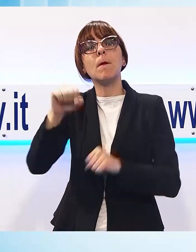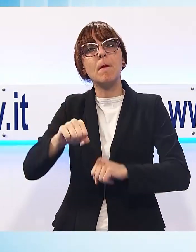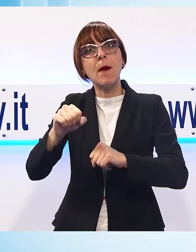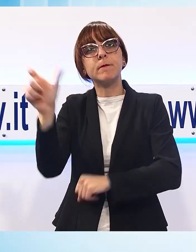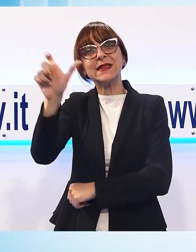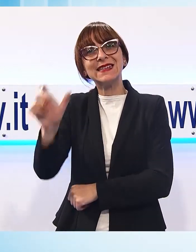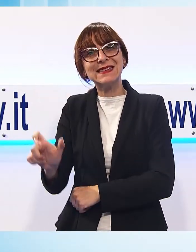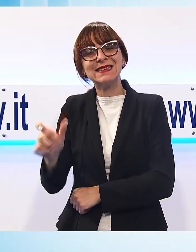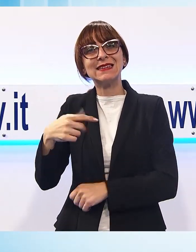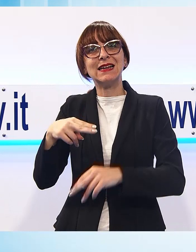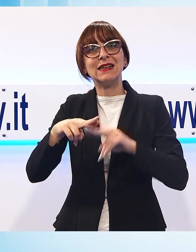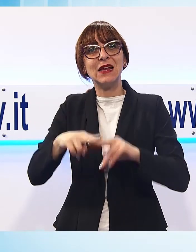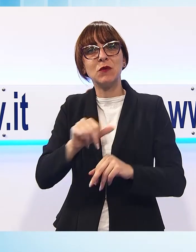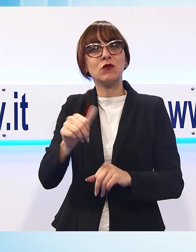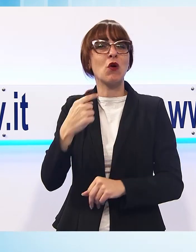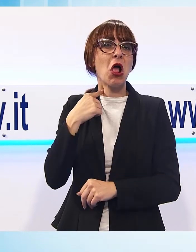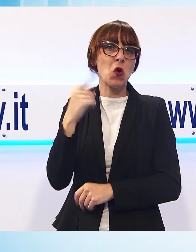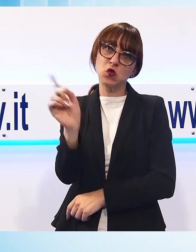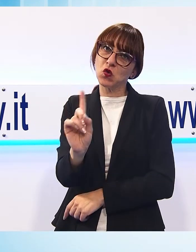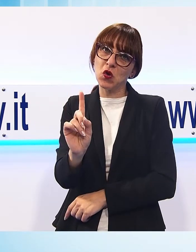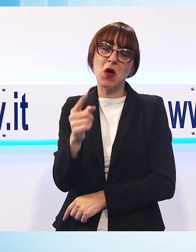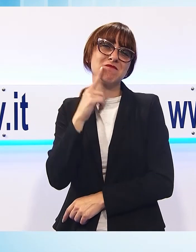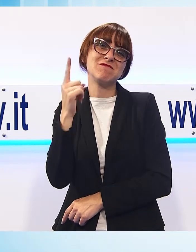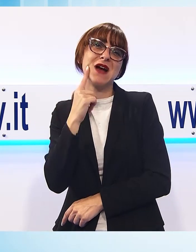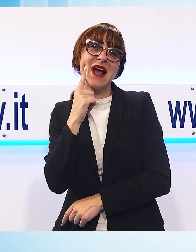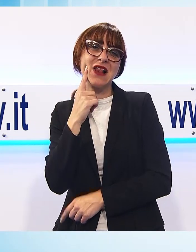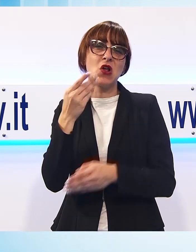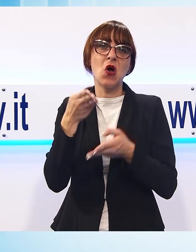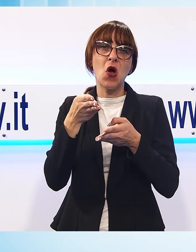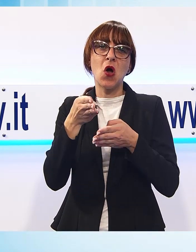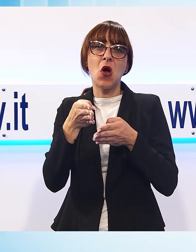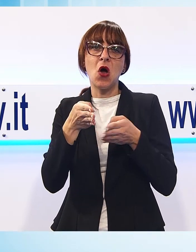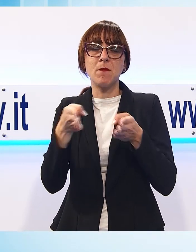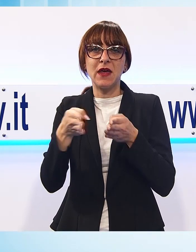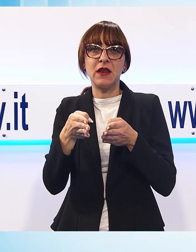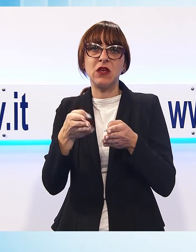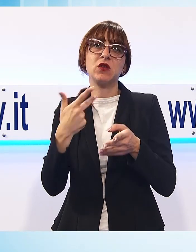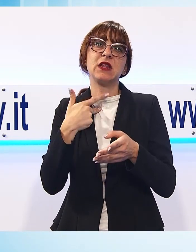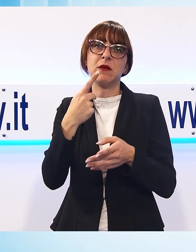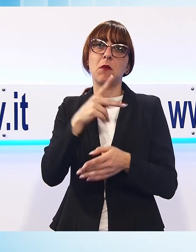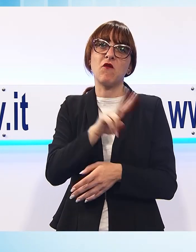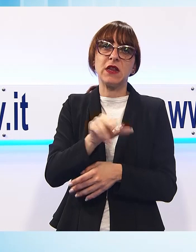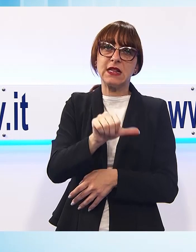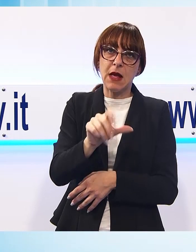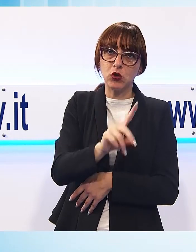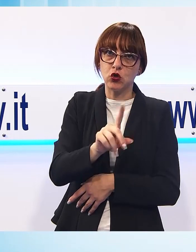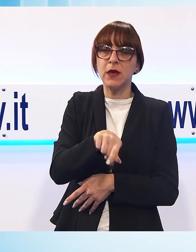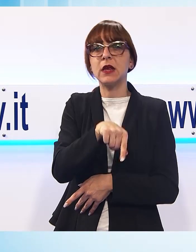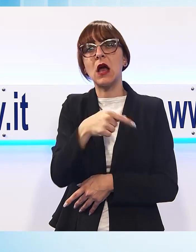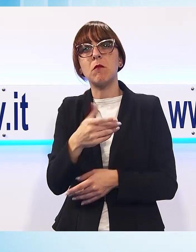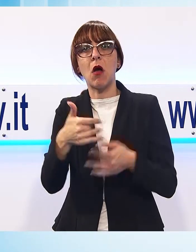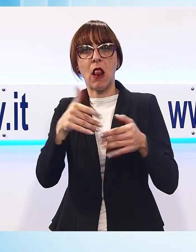la permanenza, ma preferisce fare in diversi periodi, fare magari un weekend lungo, poi venire per una settimana.